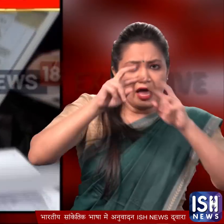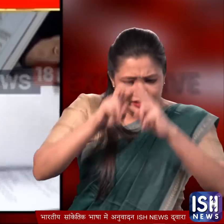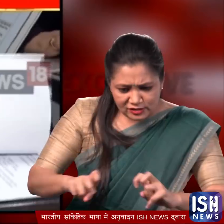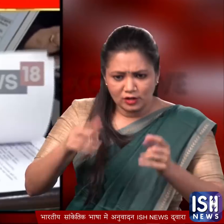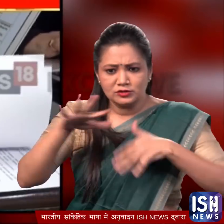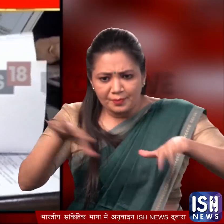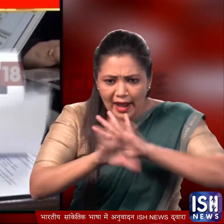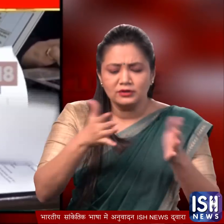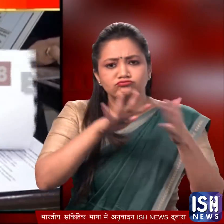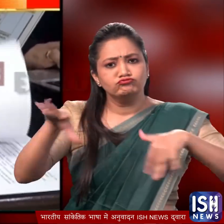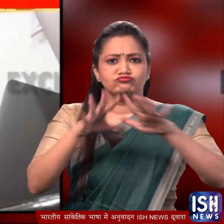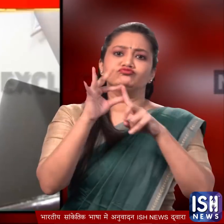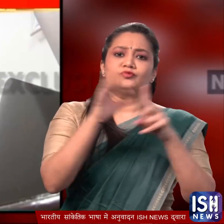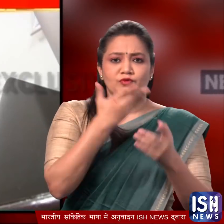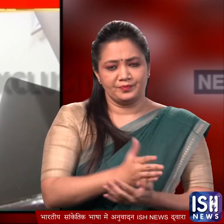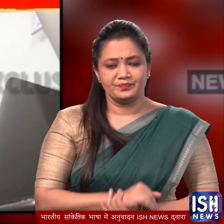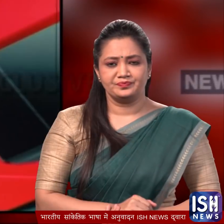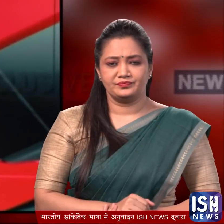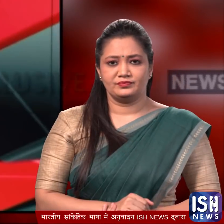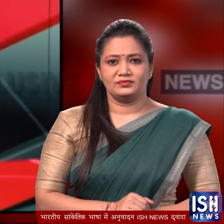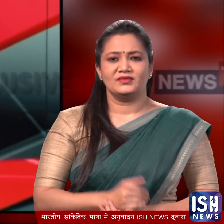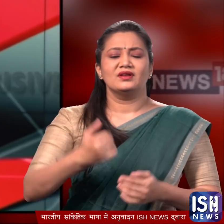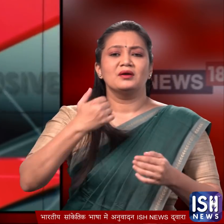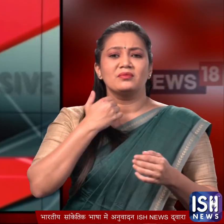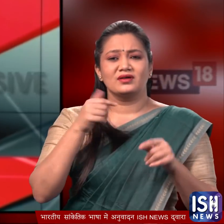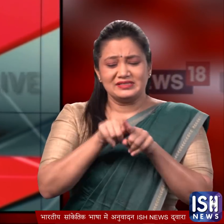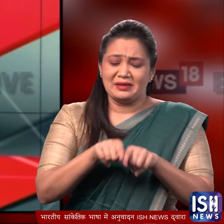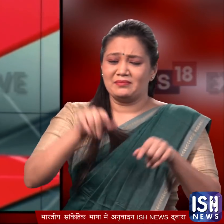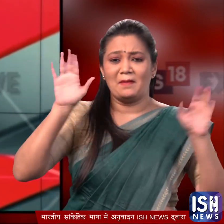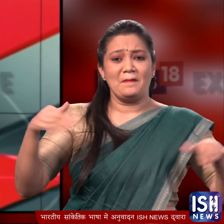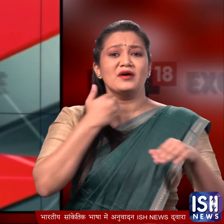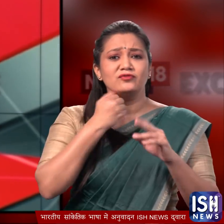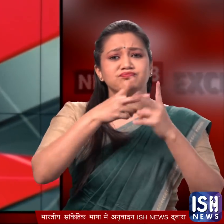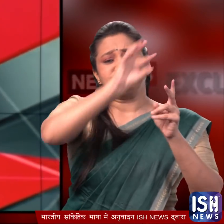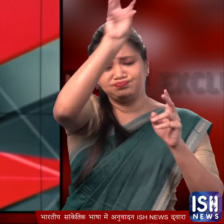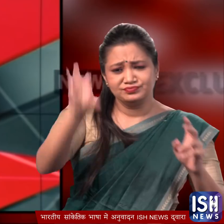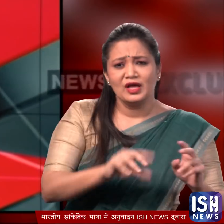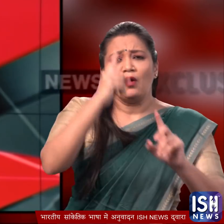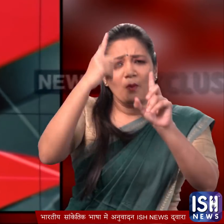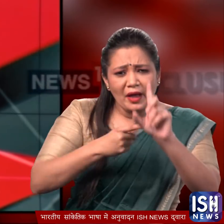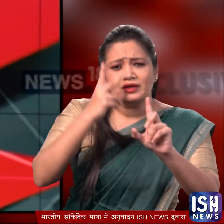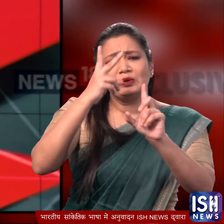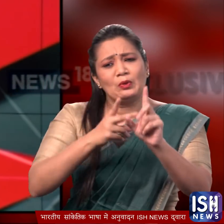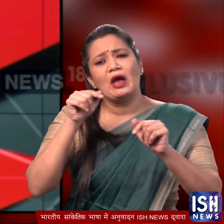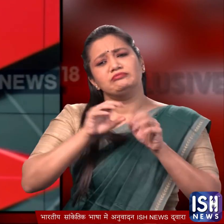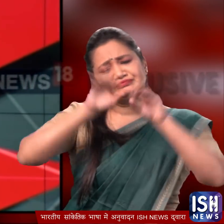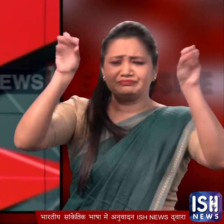रिसर्च के साथ आगे का प्लैन तयार करता है सवाथ की बाती है कि बर्ट फ्लू कई बार देश के अलग-अलग राज्यों में साल-दो साल में फैलता ही राज